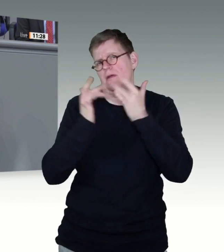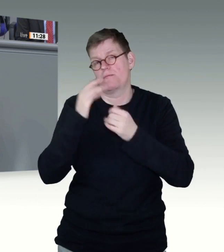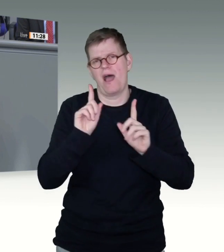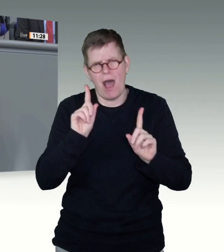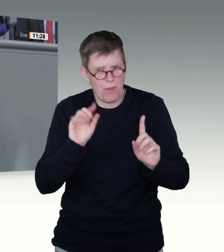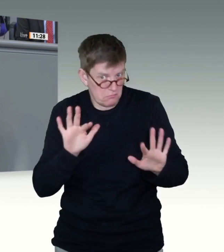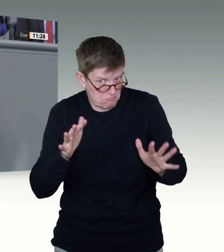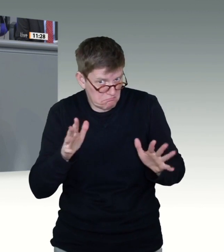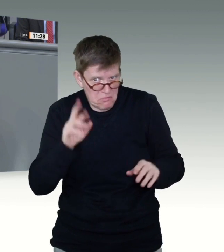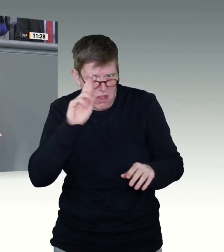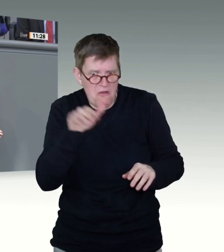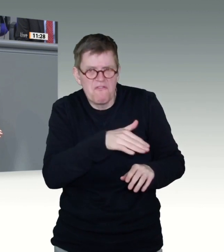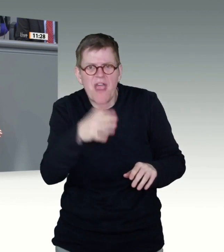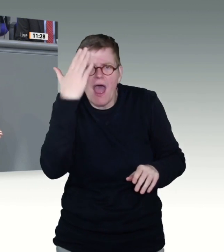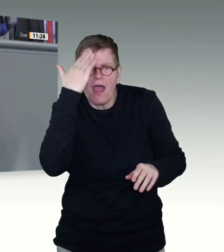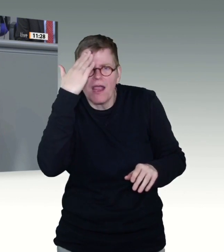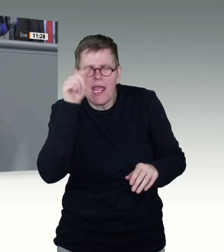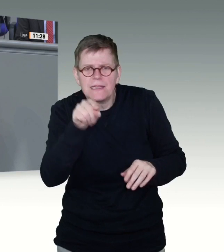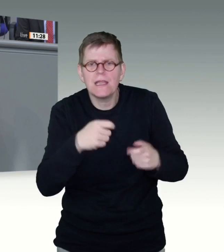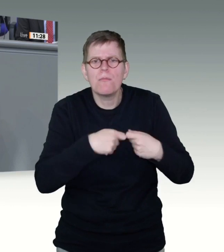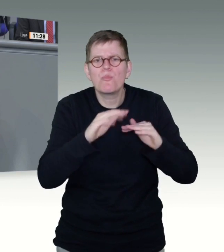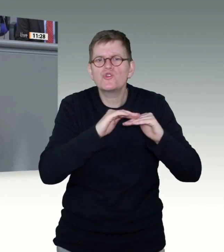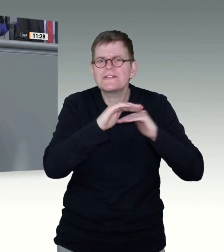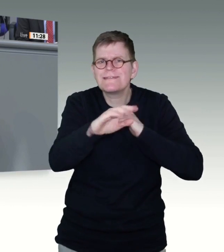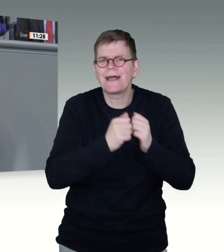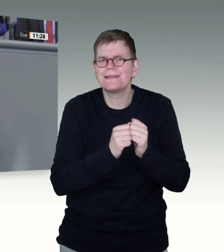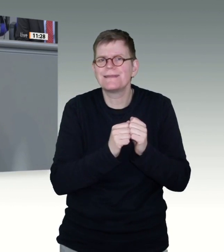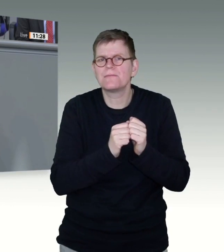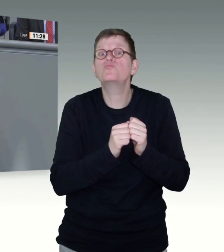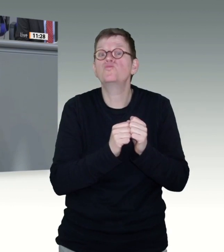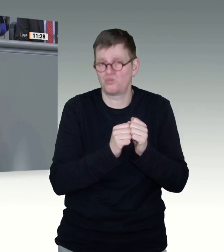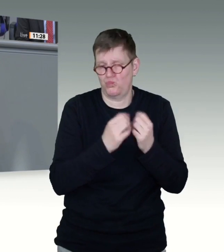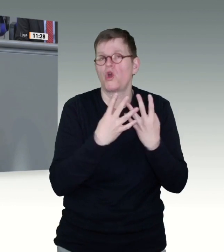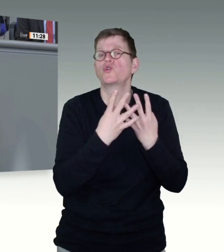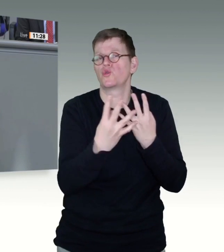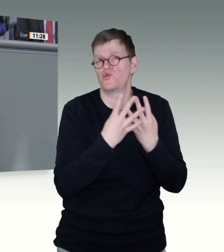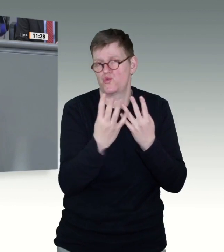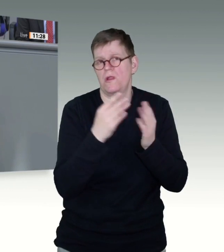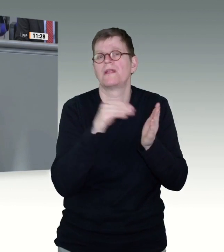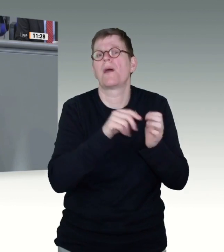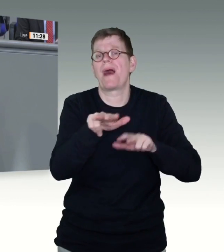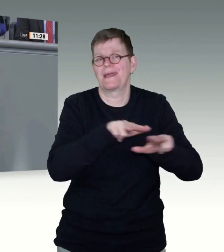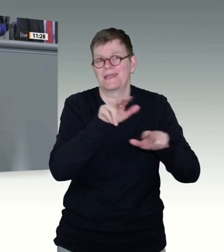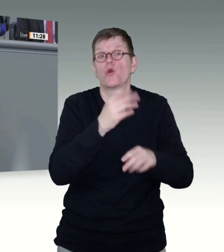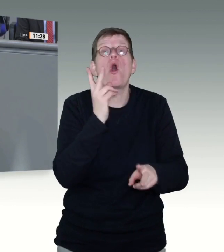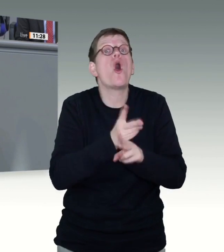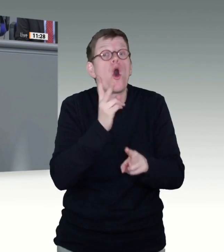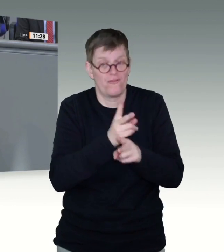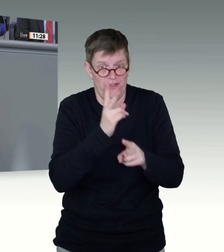nicht mitregieren und oft zusammen mit der FDP? Da wären also die Hilfestellungen, die wir jetzt